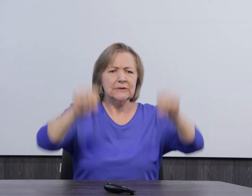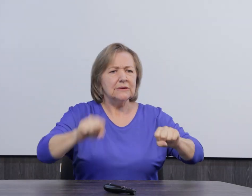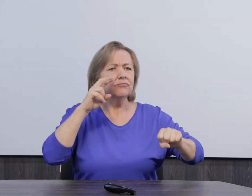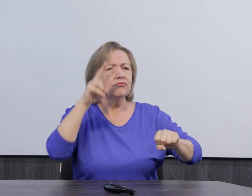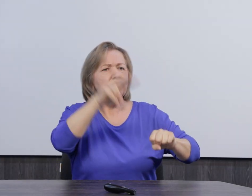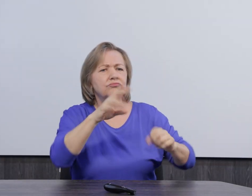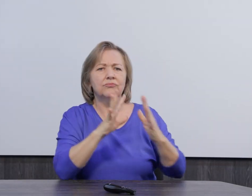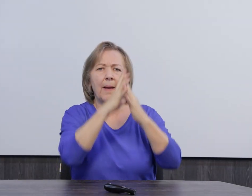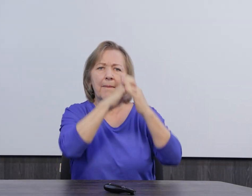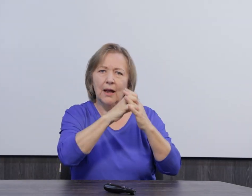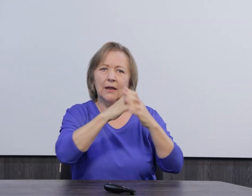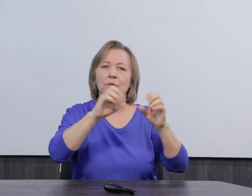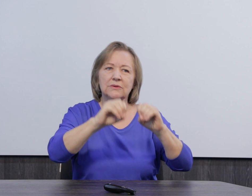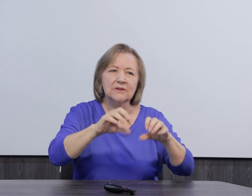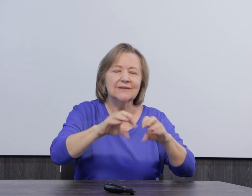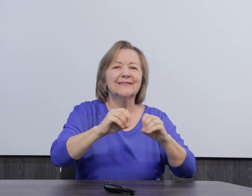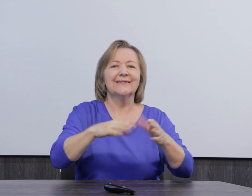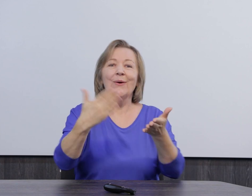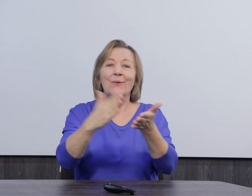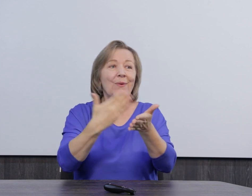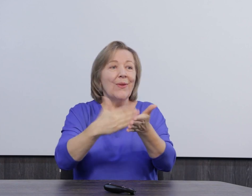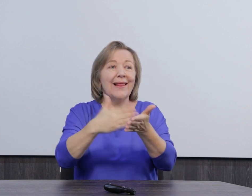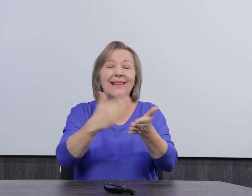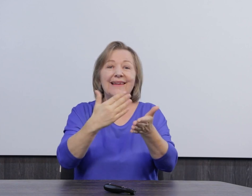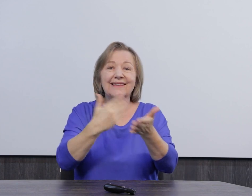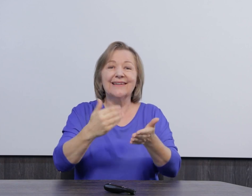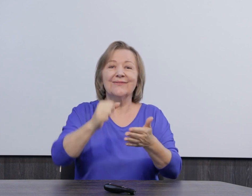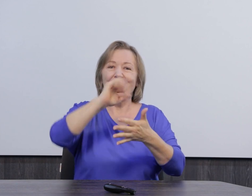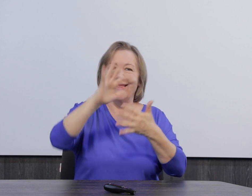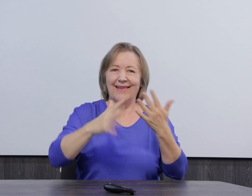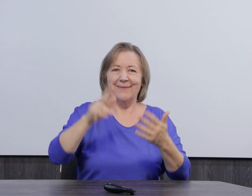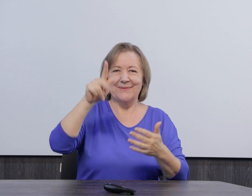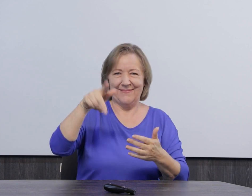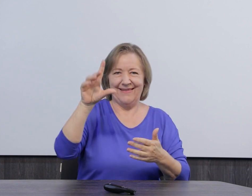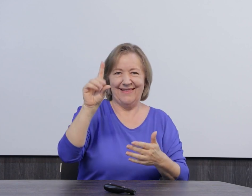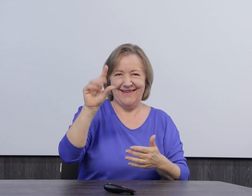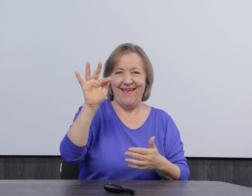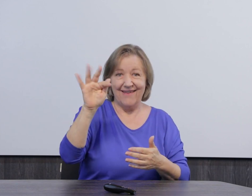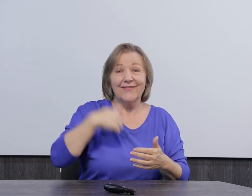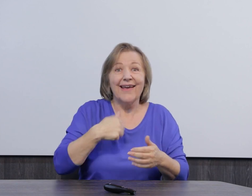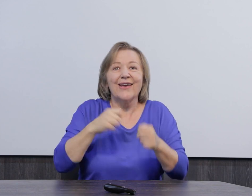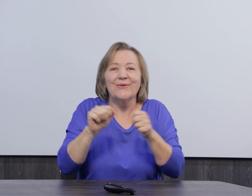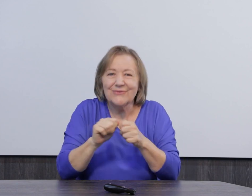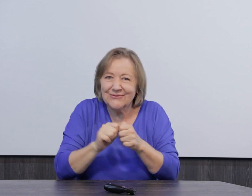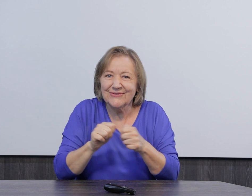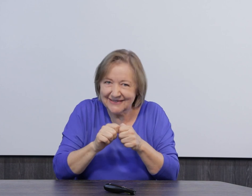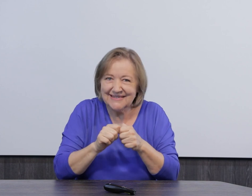Quando acessarem a nossa disciplina, em PDF vocês terão o